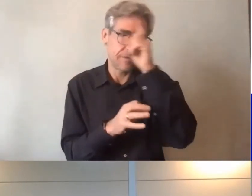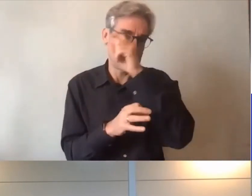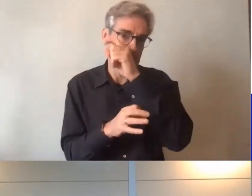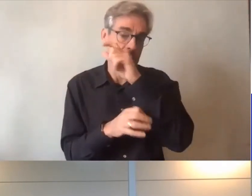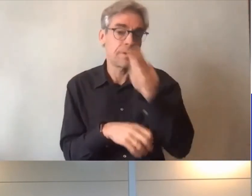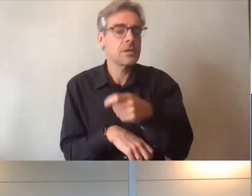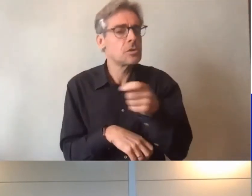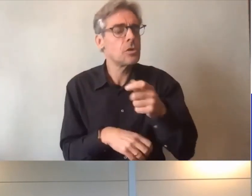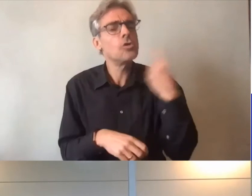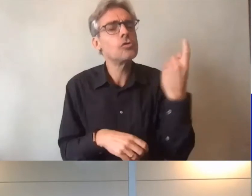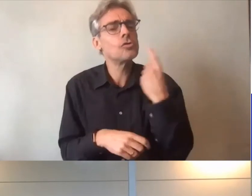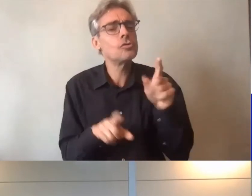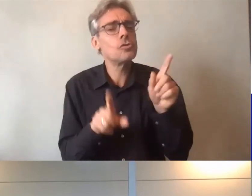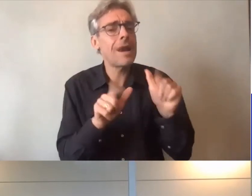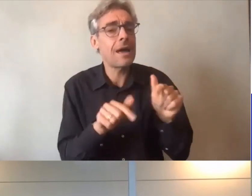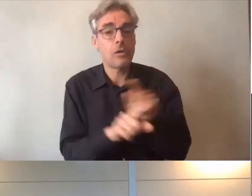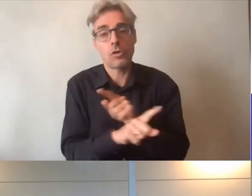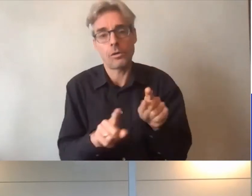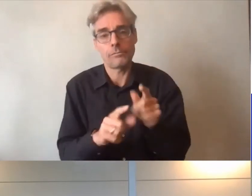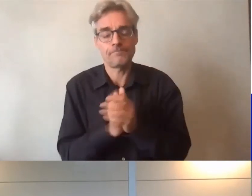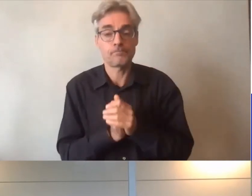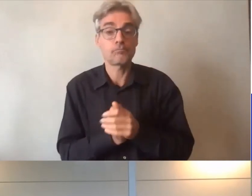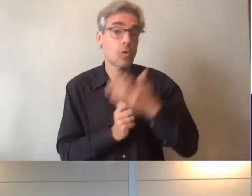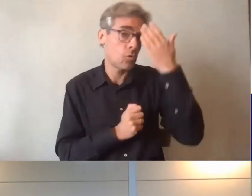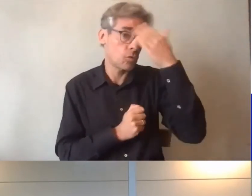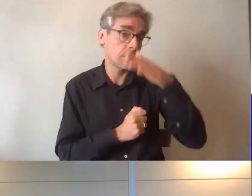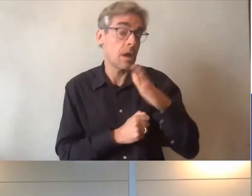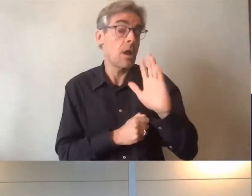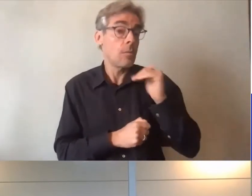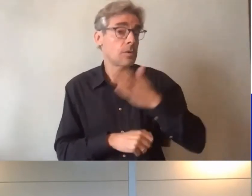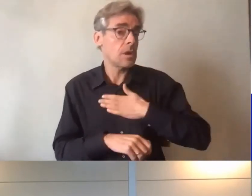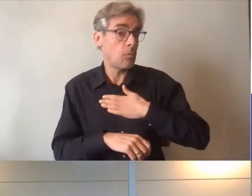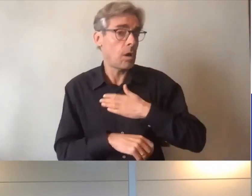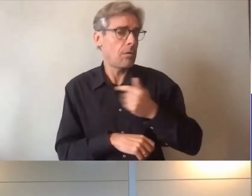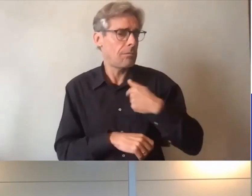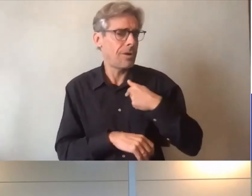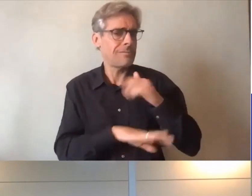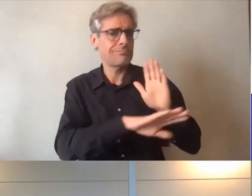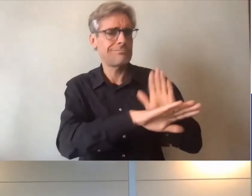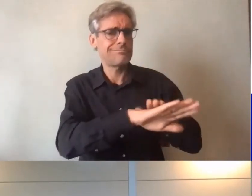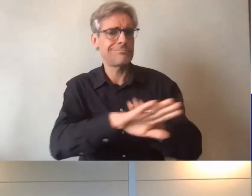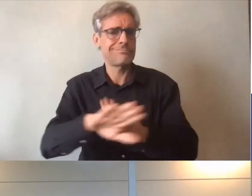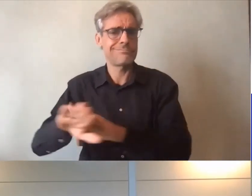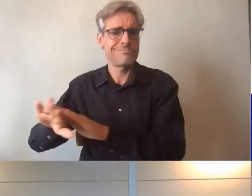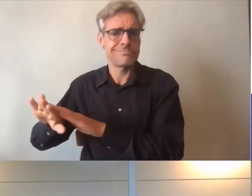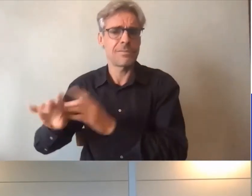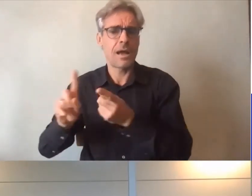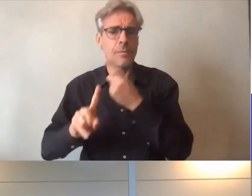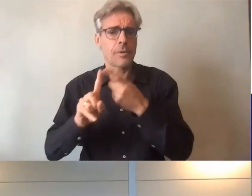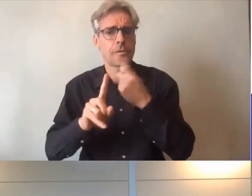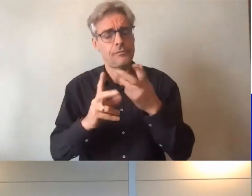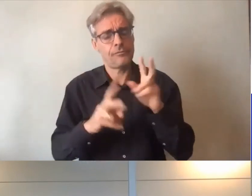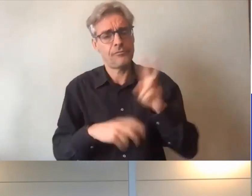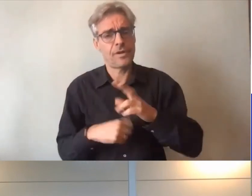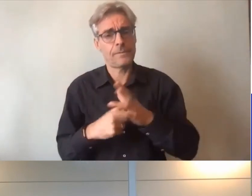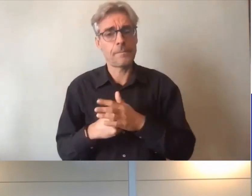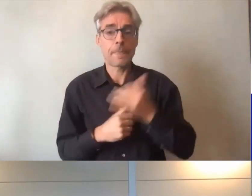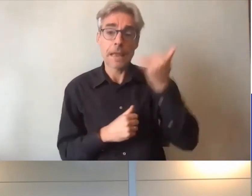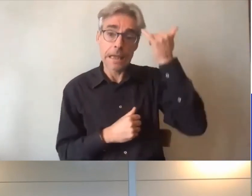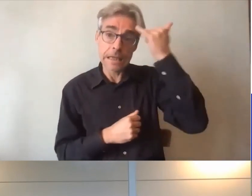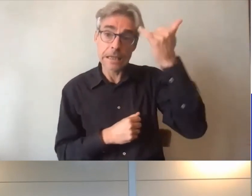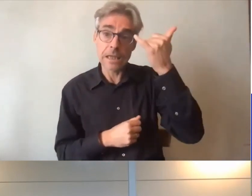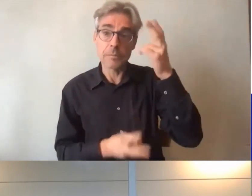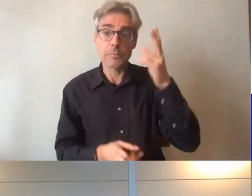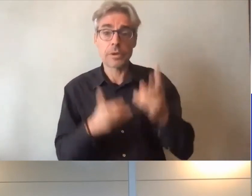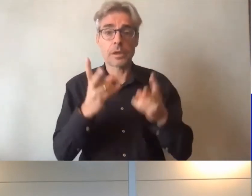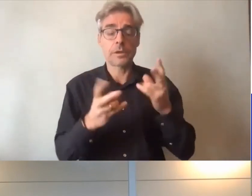entendu ça n'est pas toujours le cas et j'ai averti et j'avertis c'est très important l'idée selon laquelle